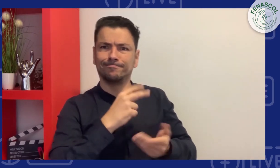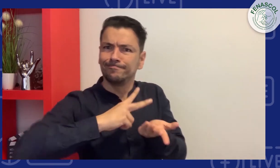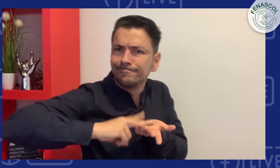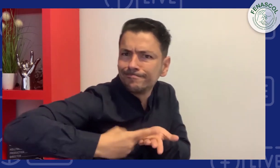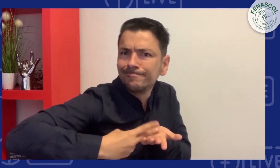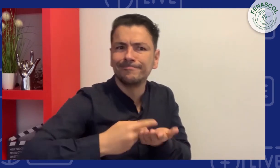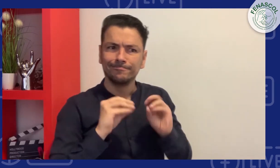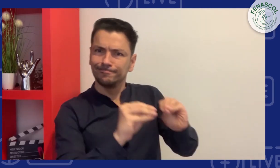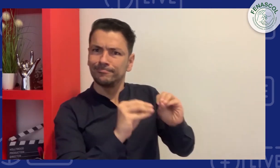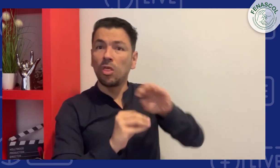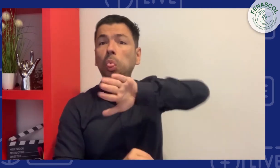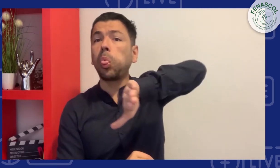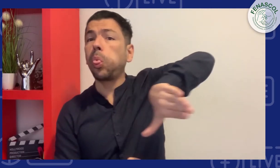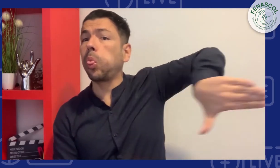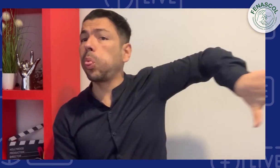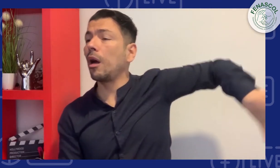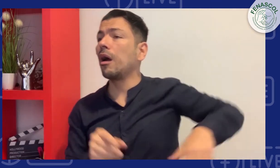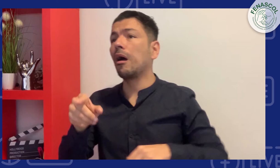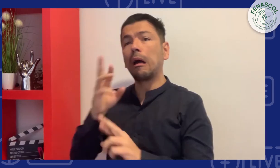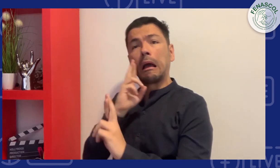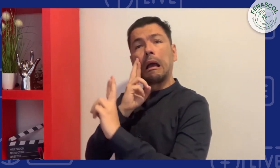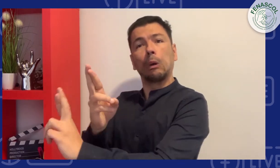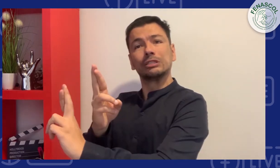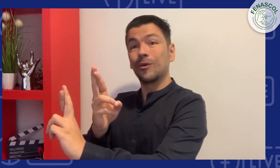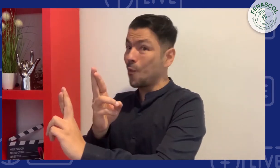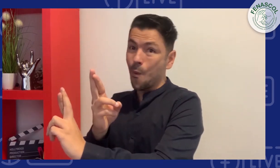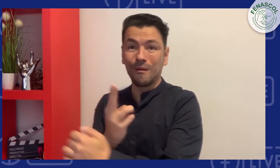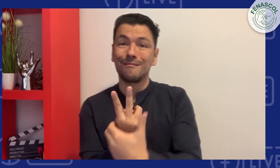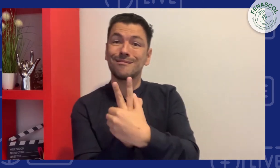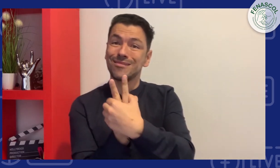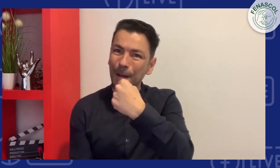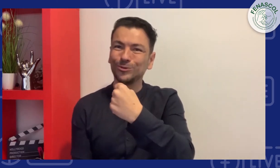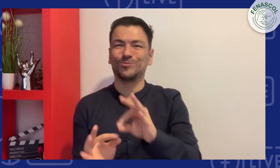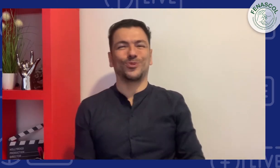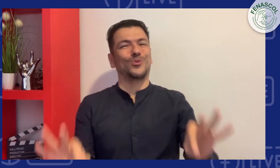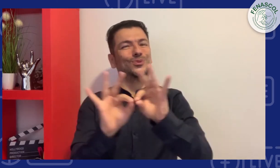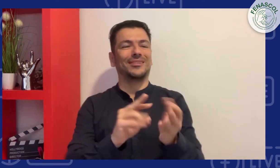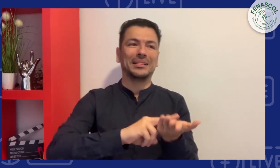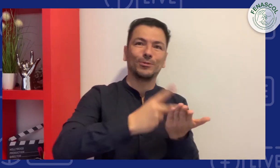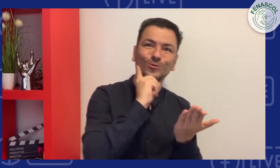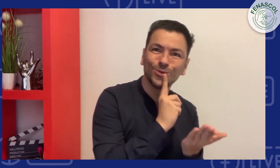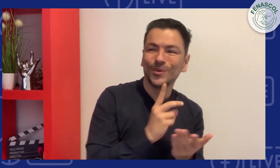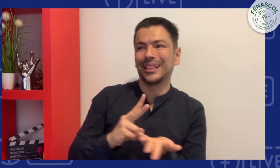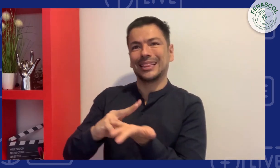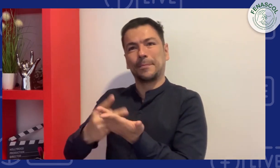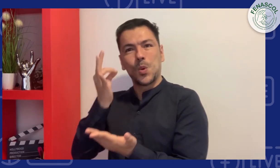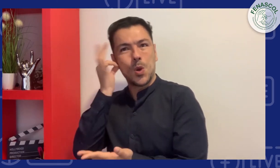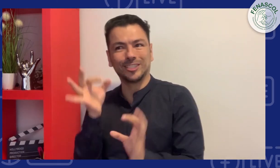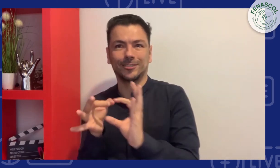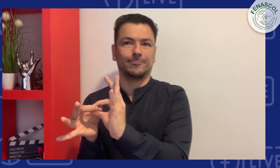sordos en las prácticas y técnicas de interpretación. No se puede dejar de lado a los intérpretes sordos y reconocer